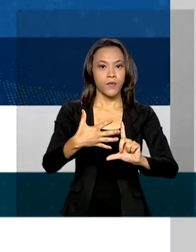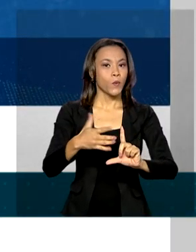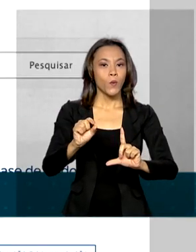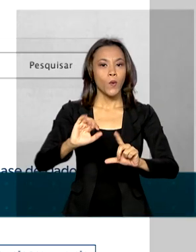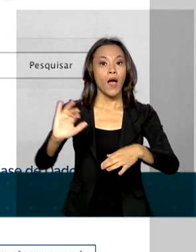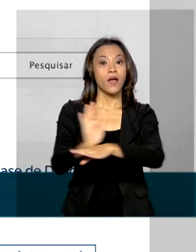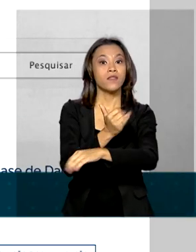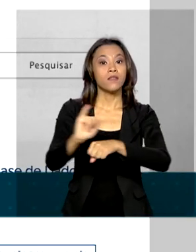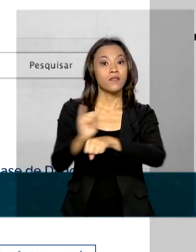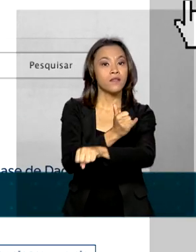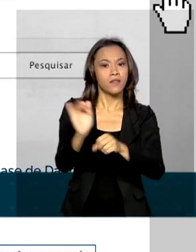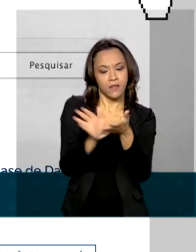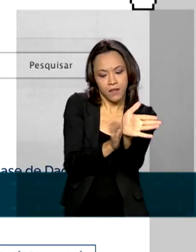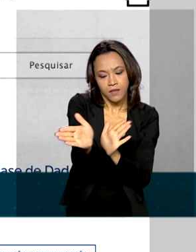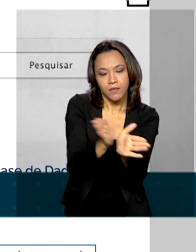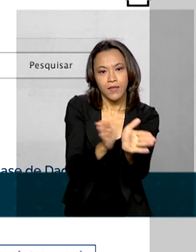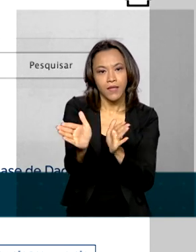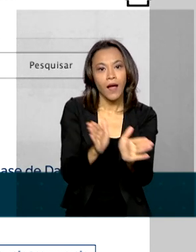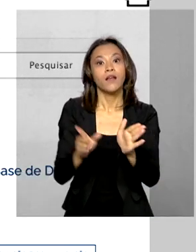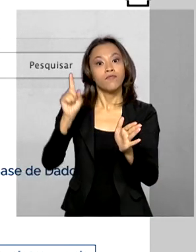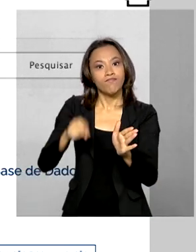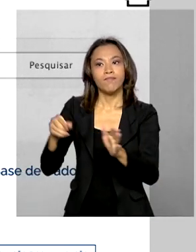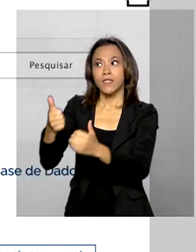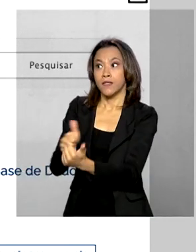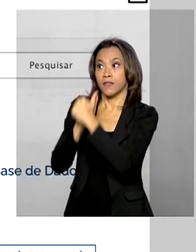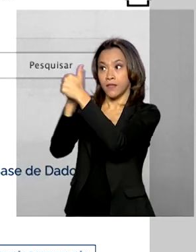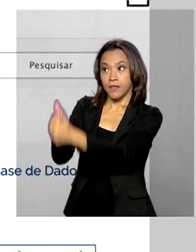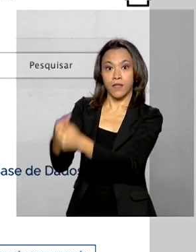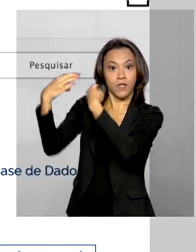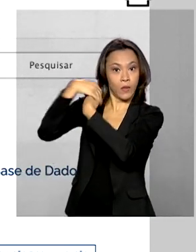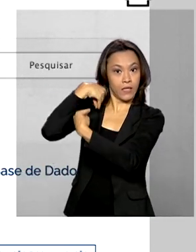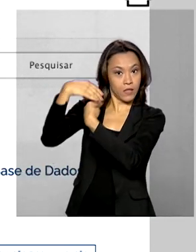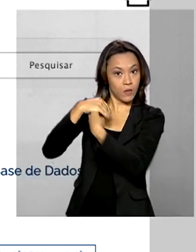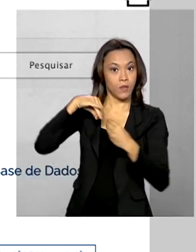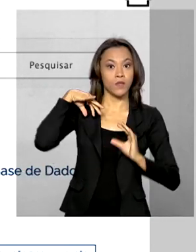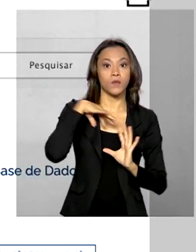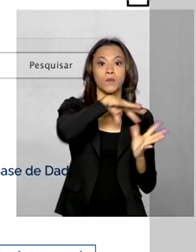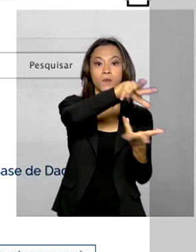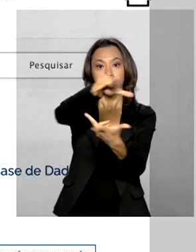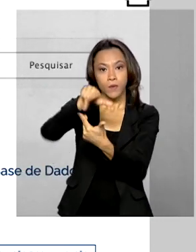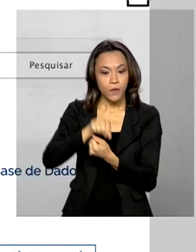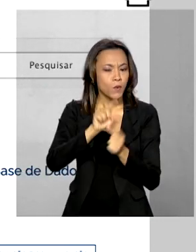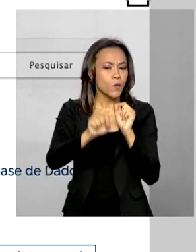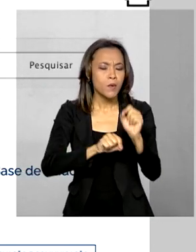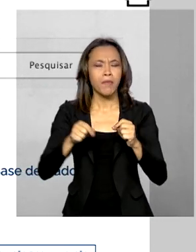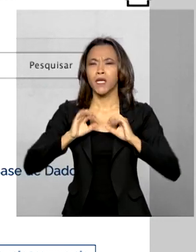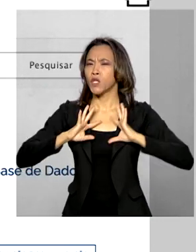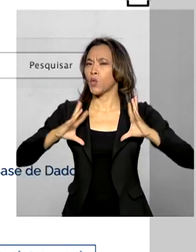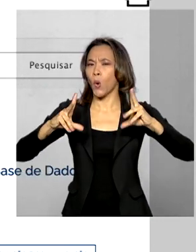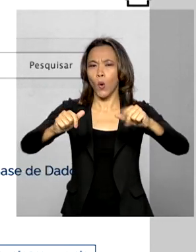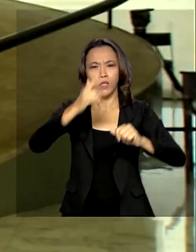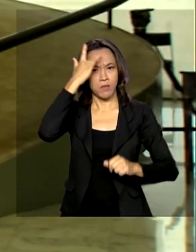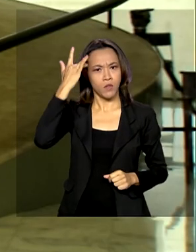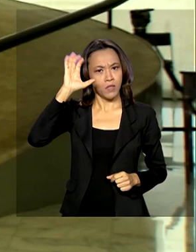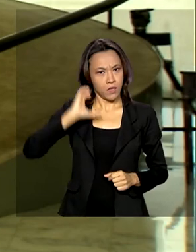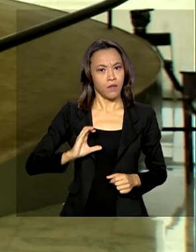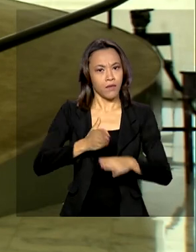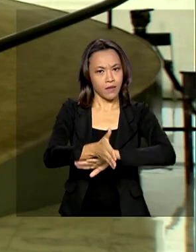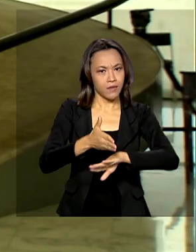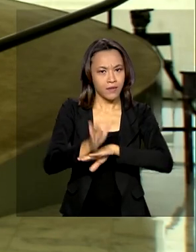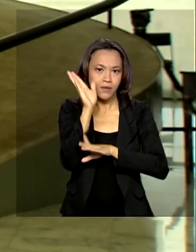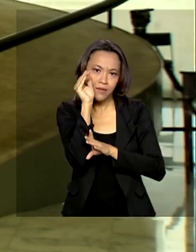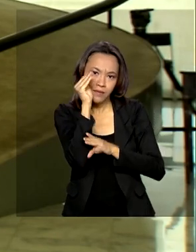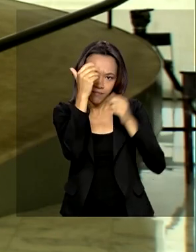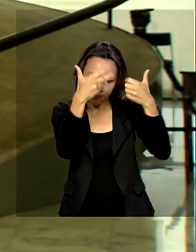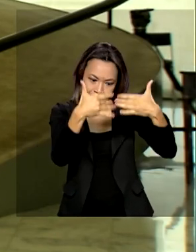acessibilidade, de acordo com recomendações internacionais, para tornar possível o acesso de todos os cidadãos. Durante o